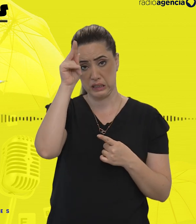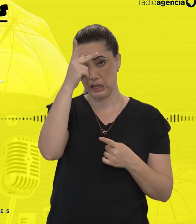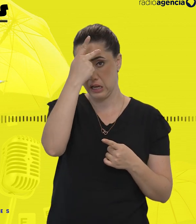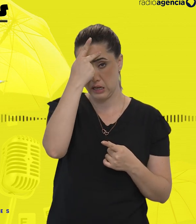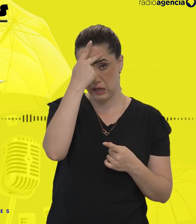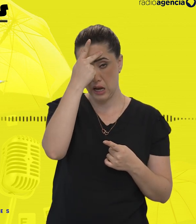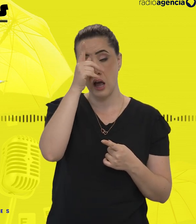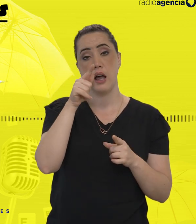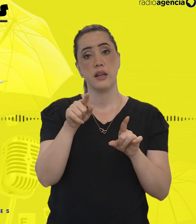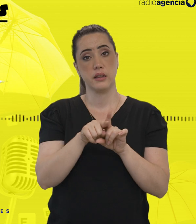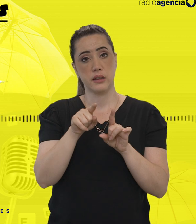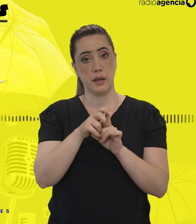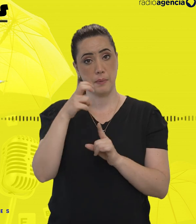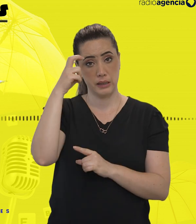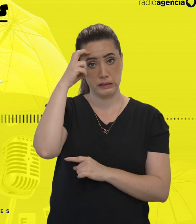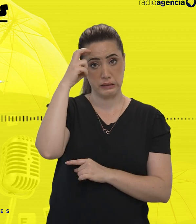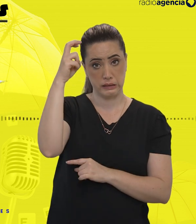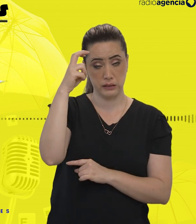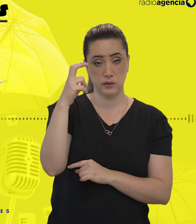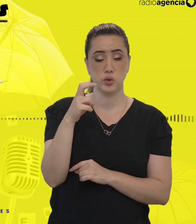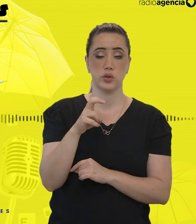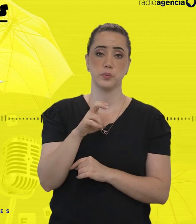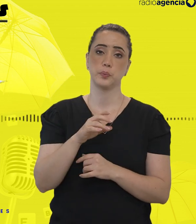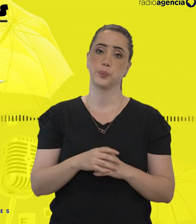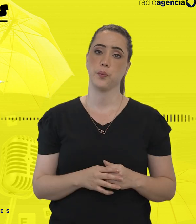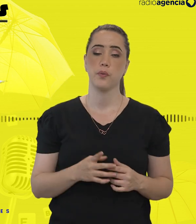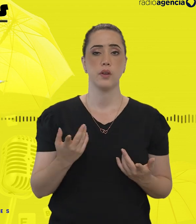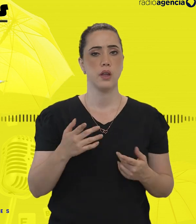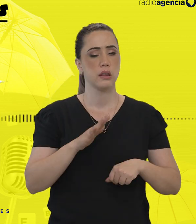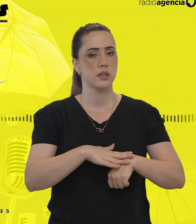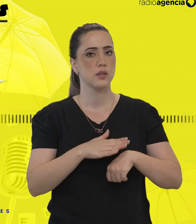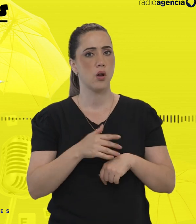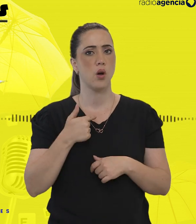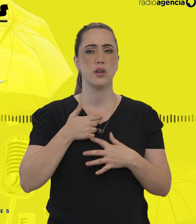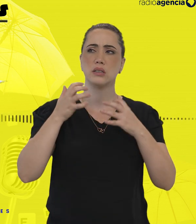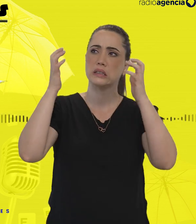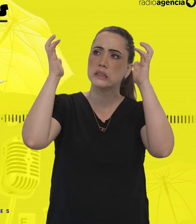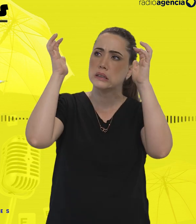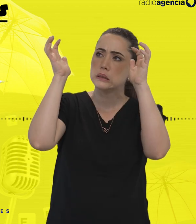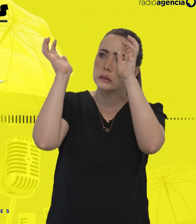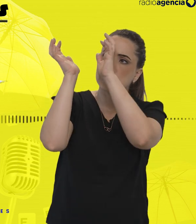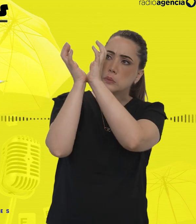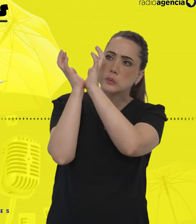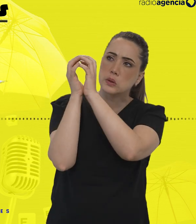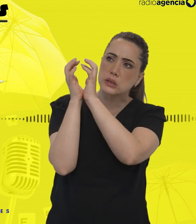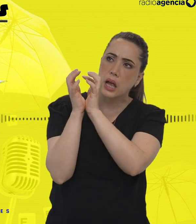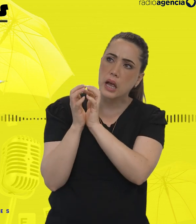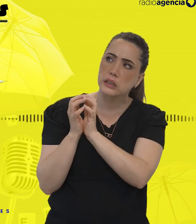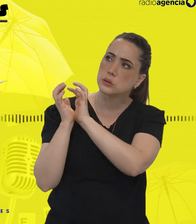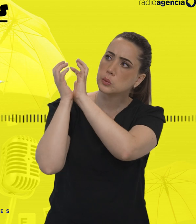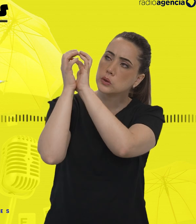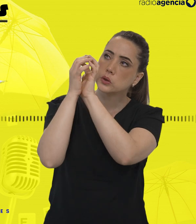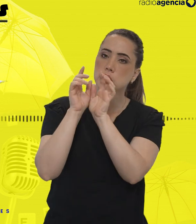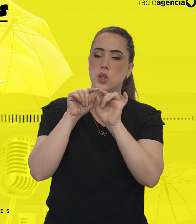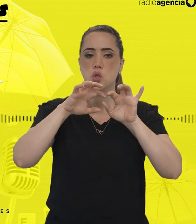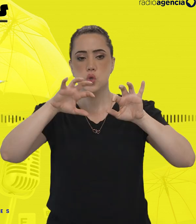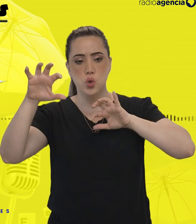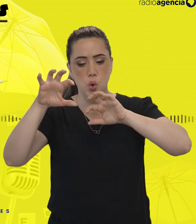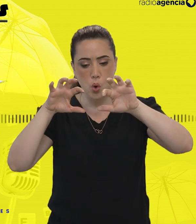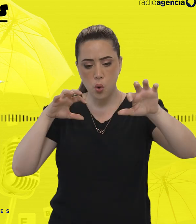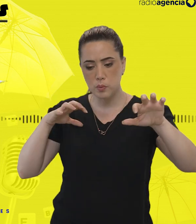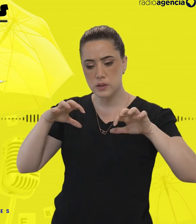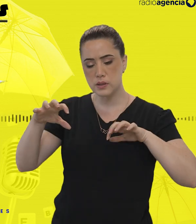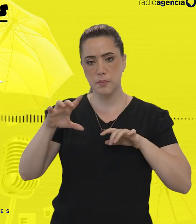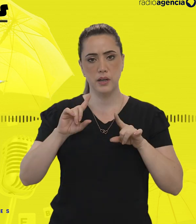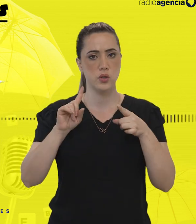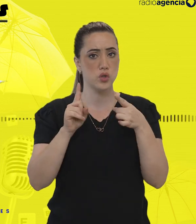e de altas habilidades barra superdotação. Nessa hora, meu cérebro começava a reverberar a ideia de como separar os entrevistados